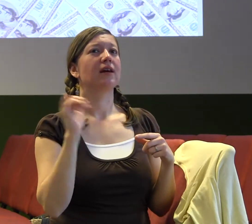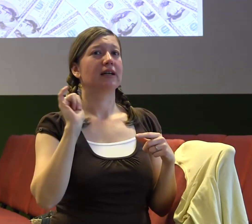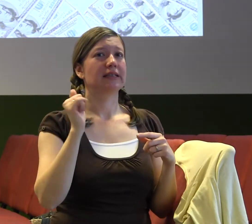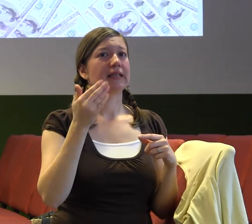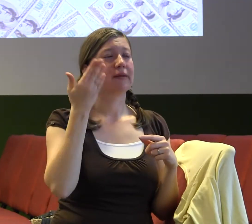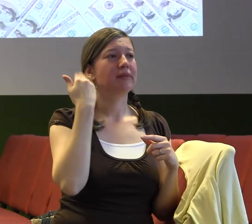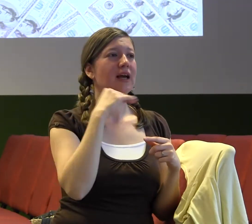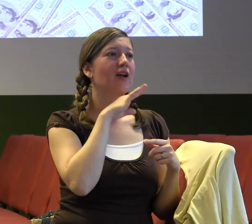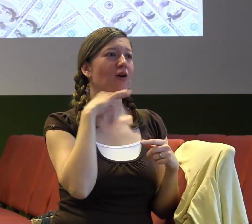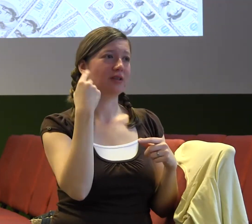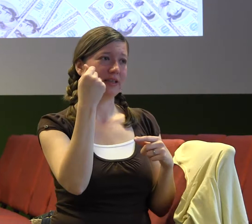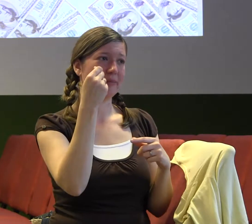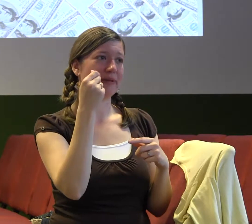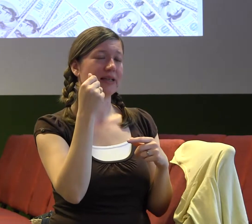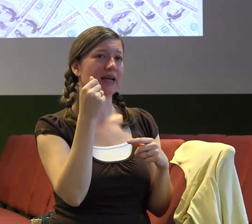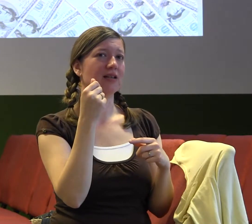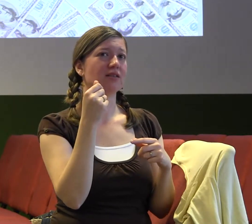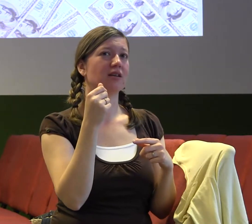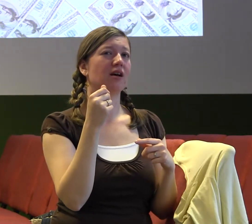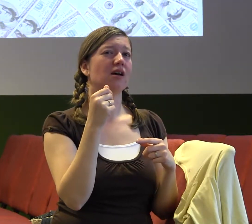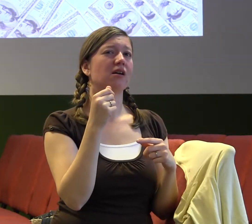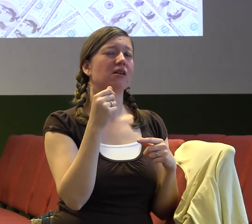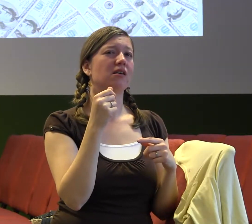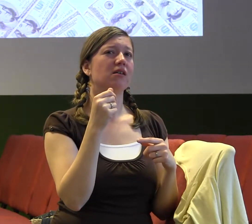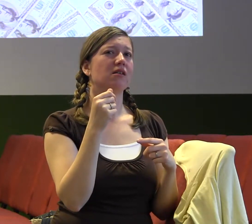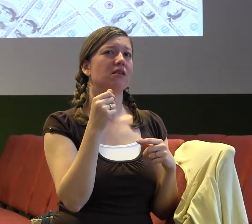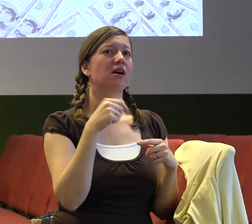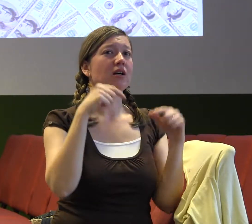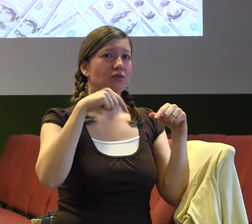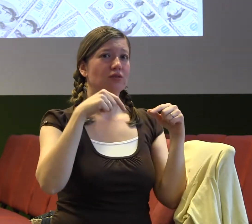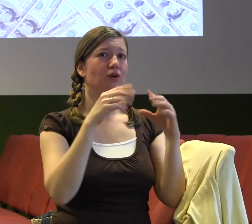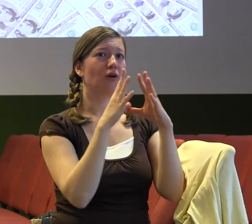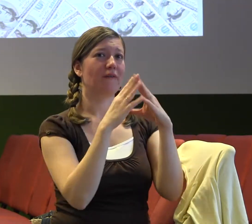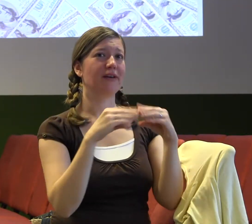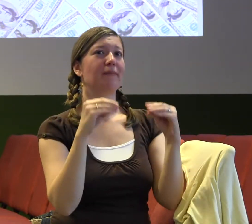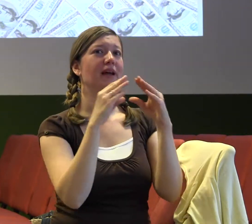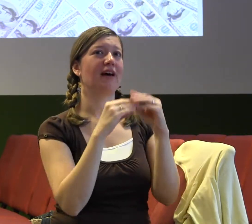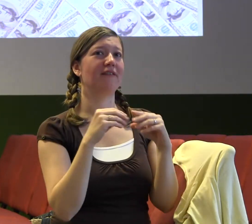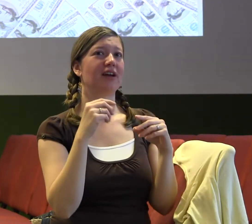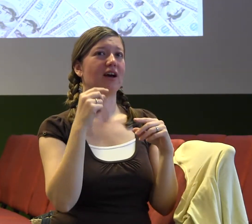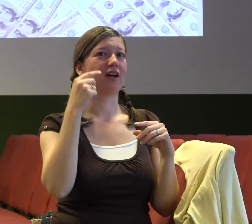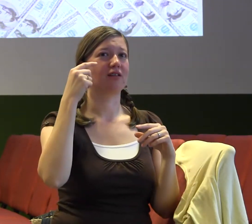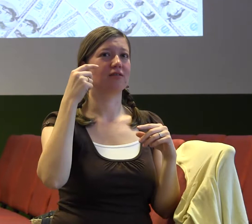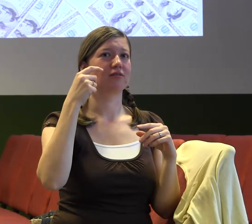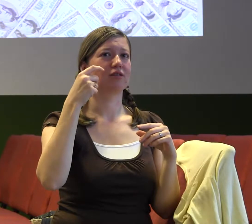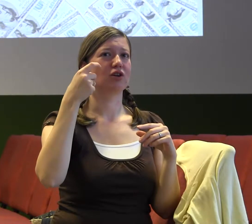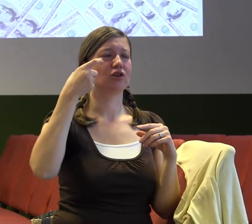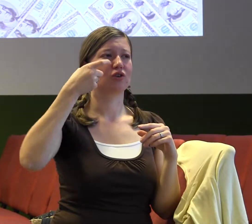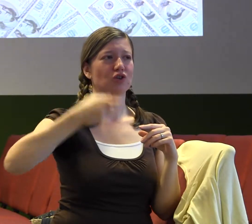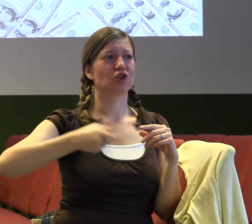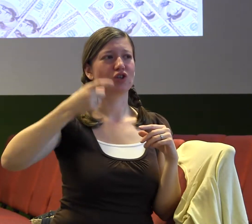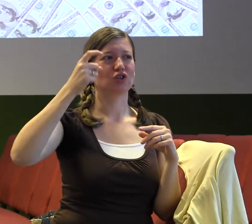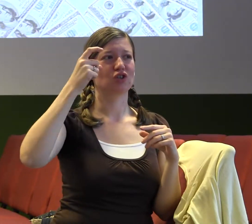A sociolog Jan Keller vyprávěl takový příběh, aby to potvrdil, tuhletu teorii nebo tuhletu věc,